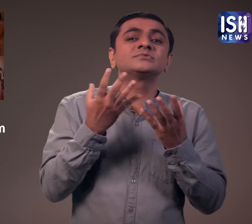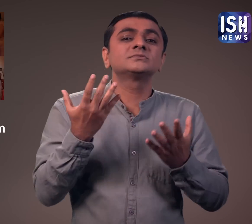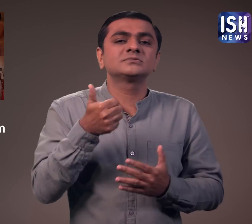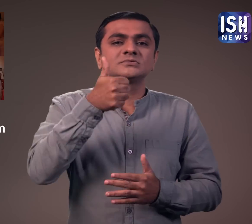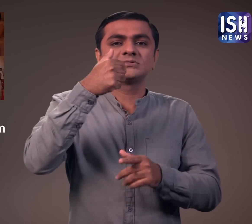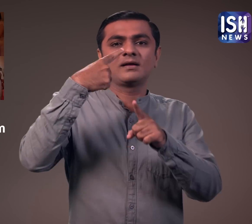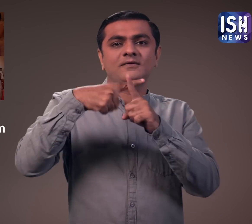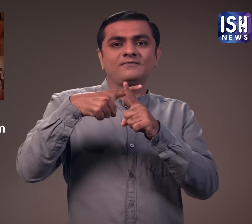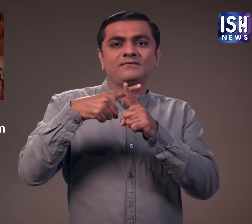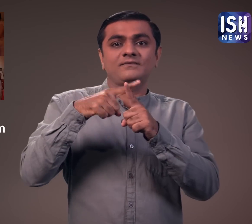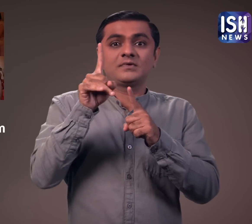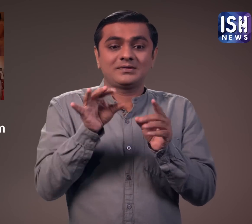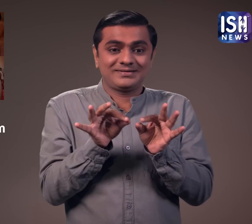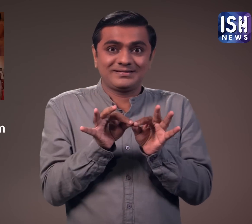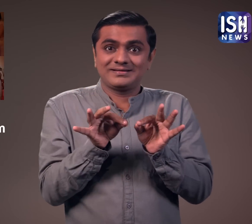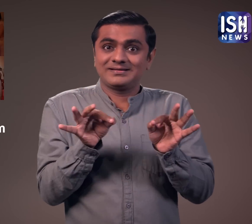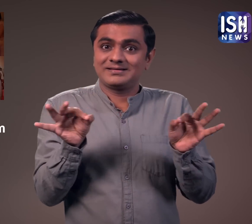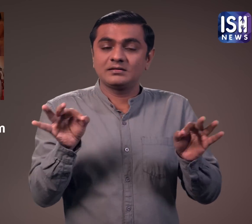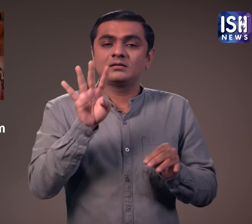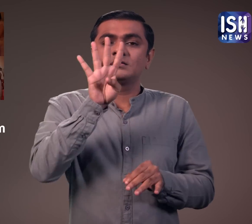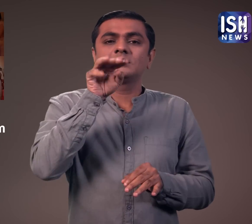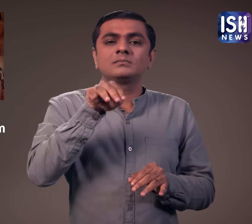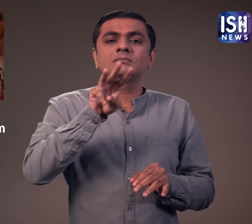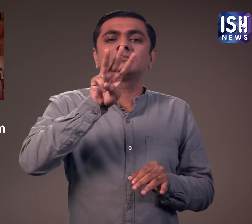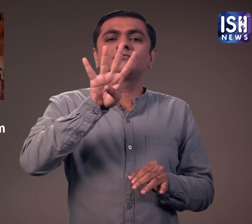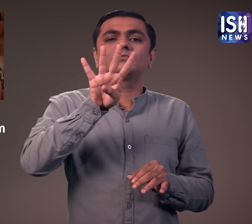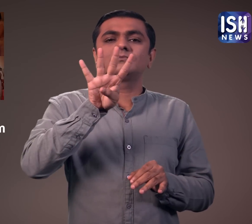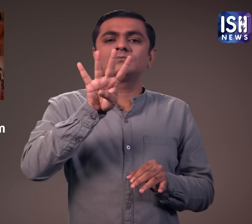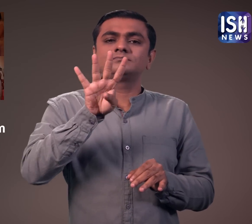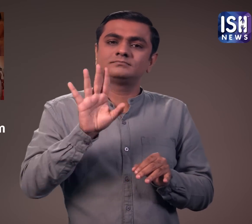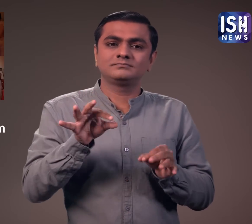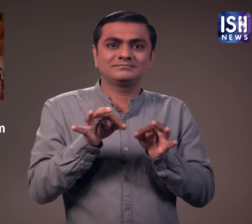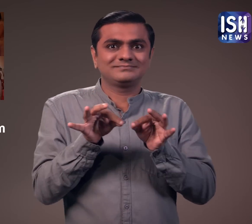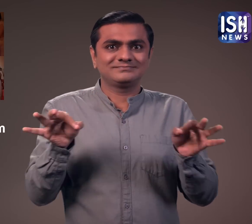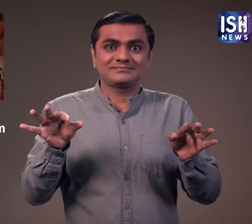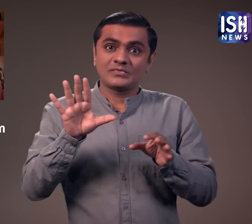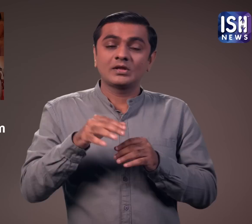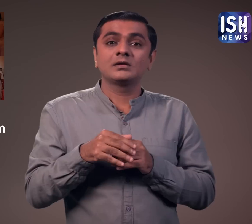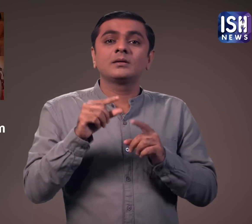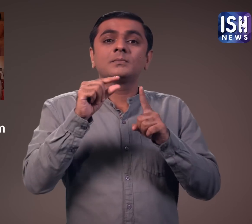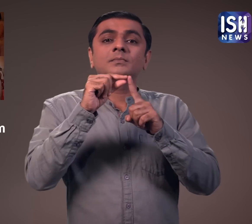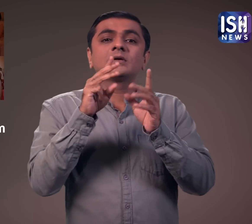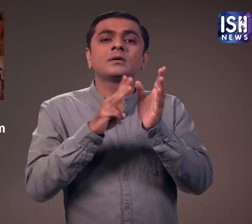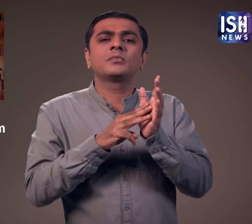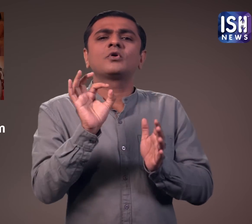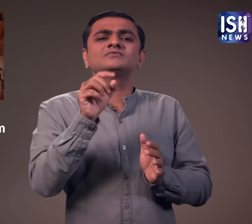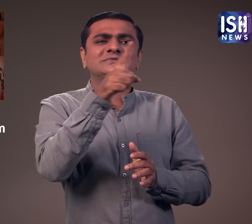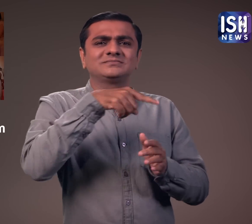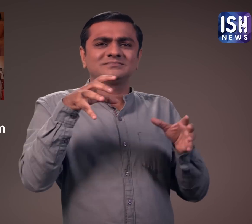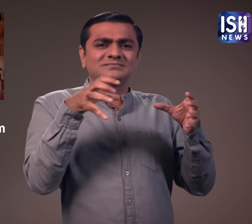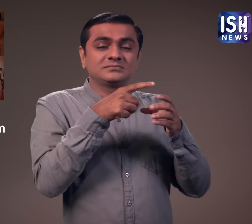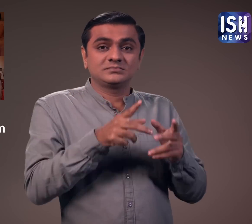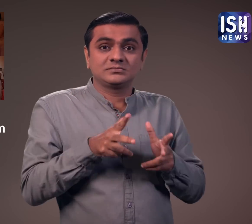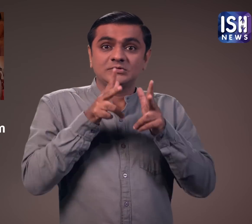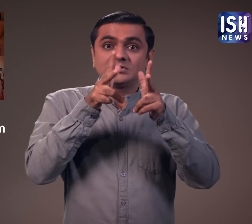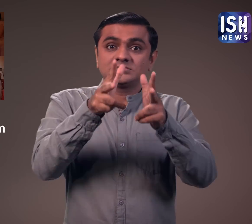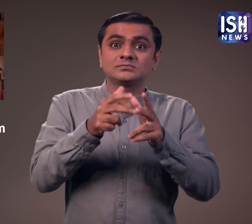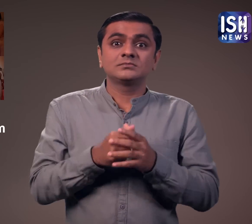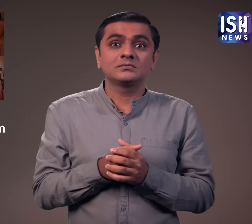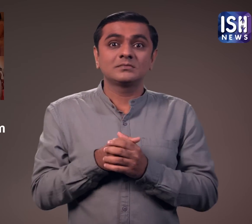मीटर लंबा और 4.3-4 मीटर चौड़ा है। प्रधानमंत्री कार्याले के एक बयान